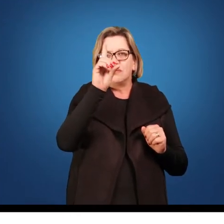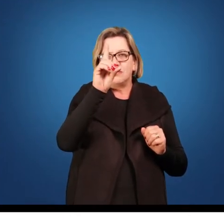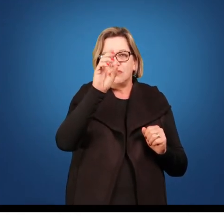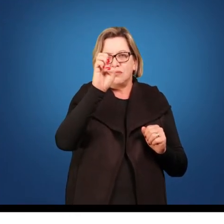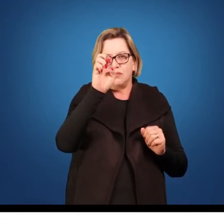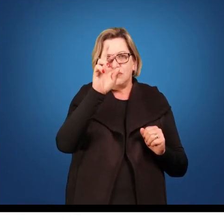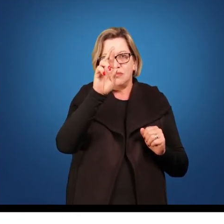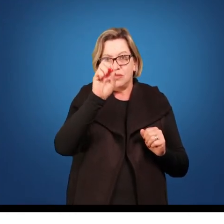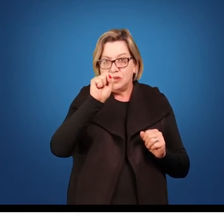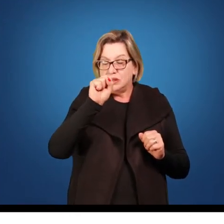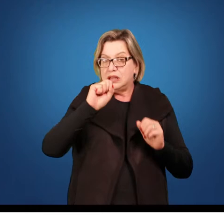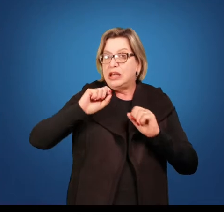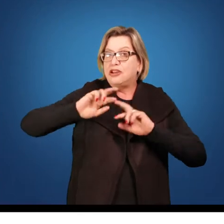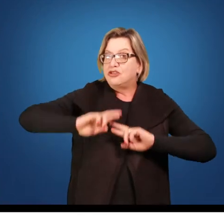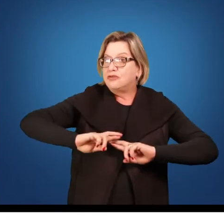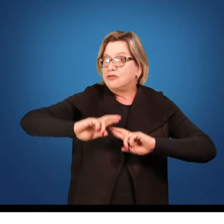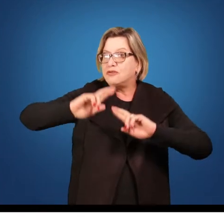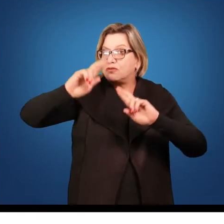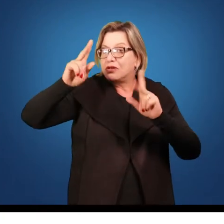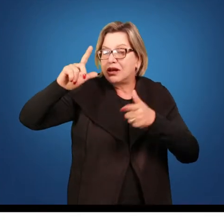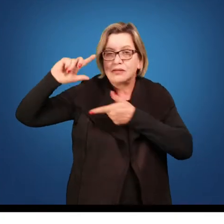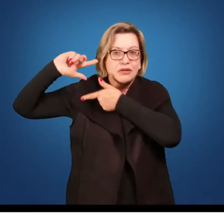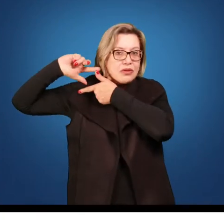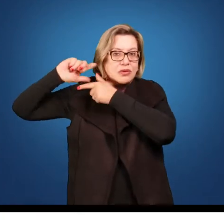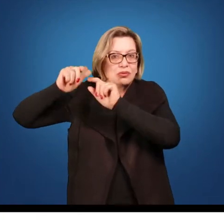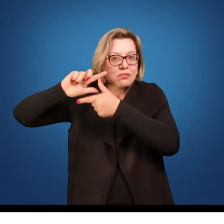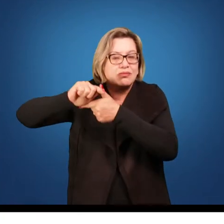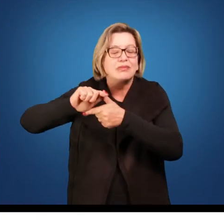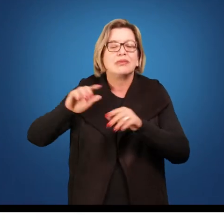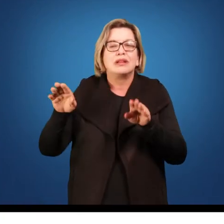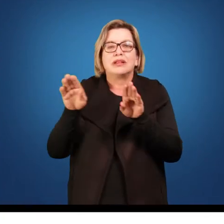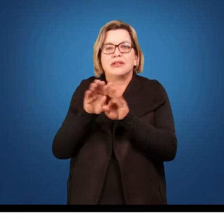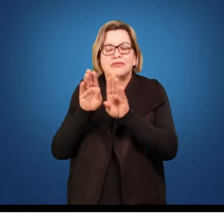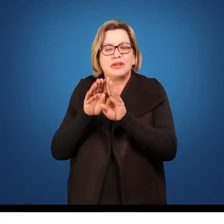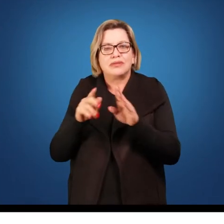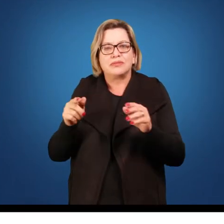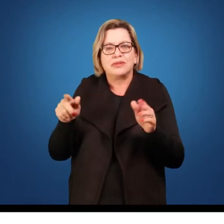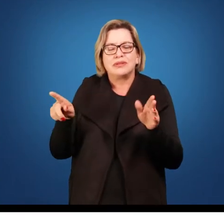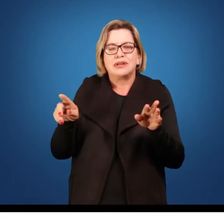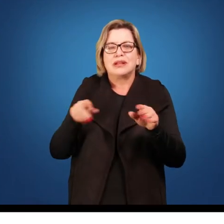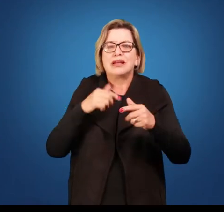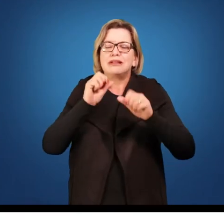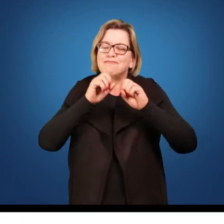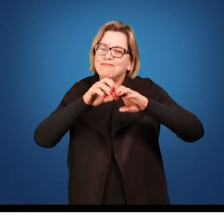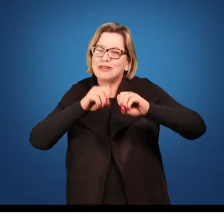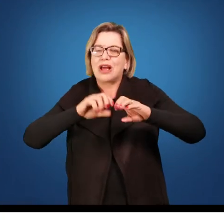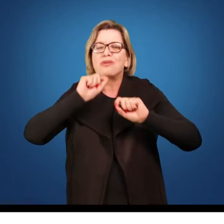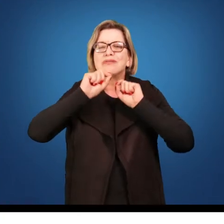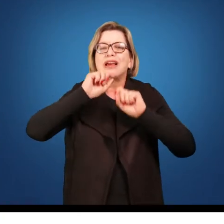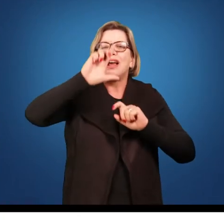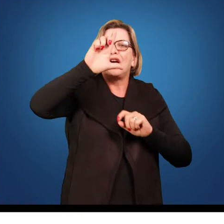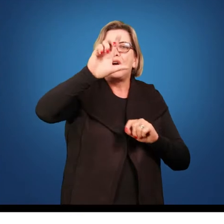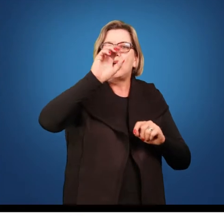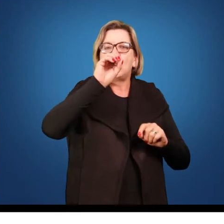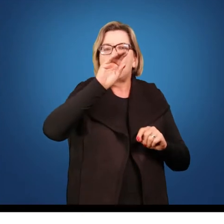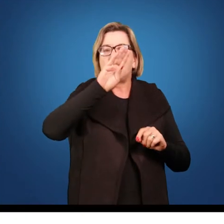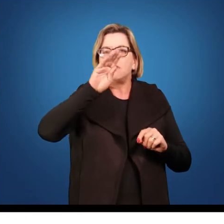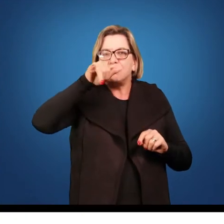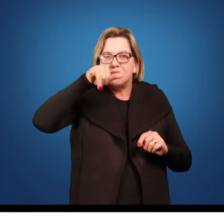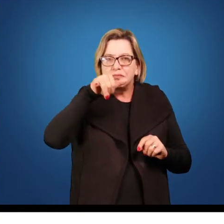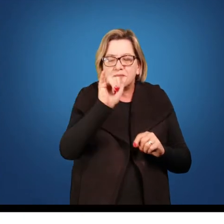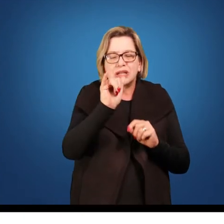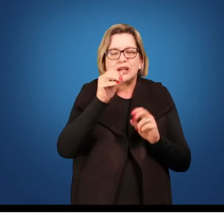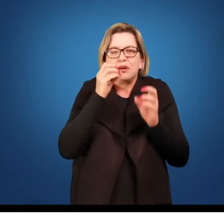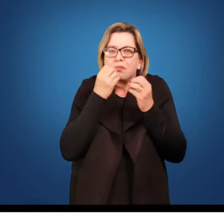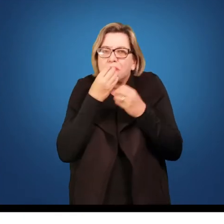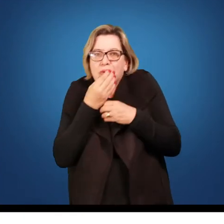clássico populismo. Nós vamos trabalhar também grupos de pressão, o lobby legítimo, o lobby oficial, o lobby